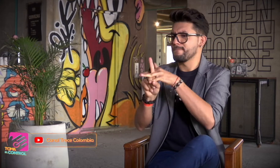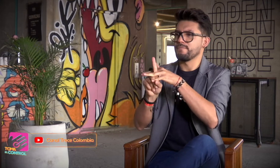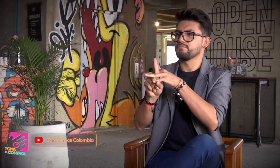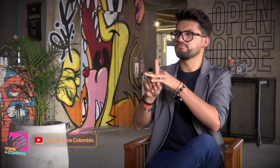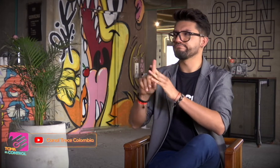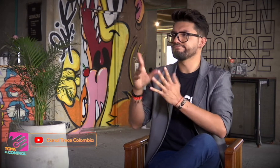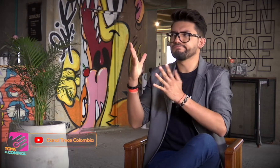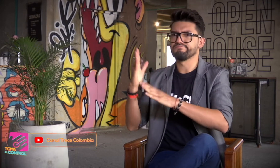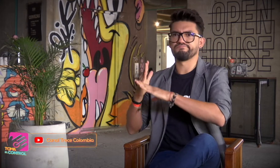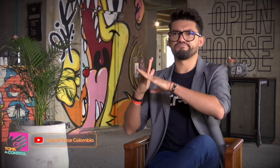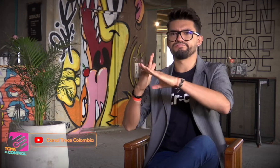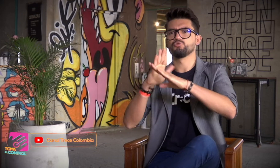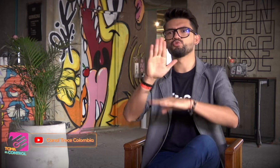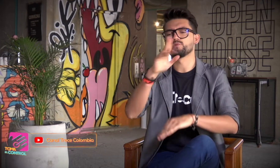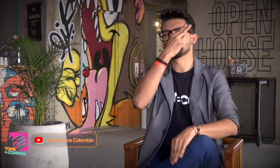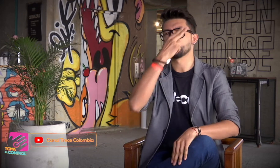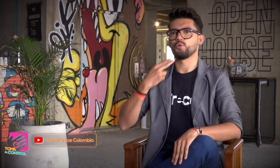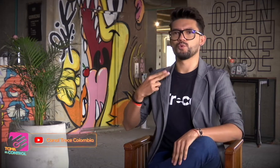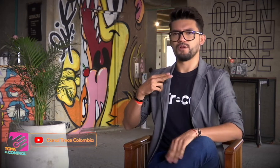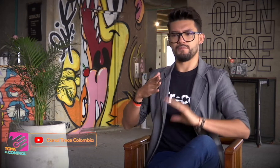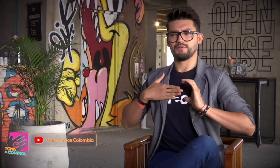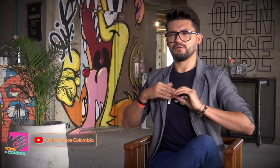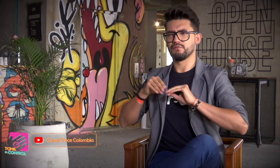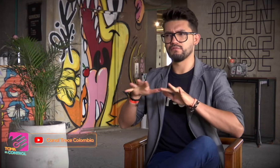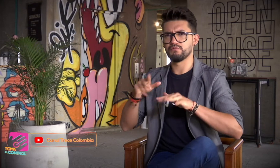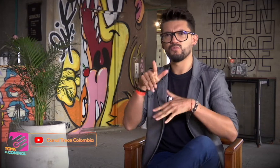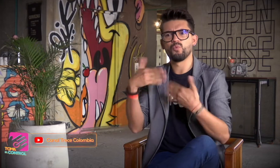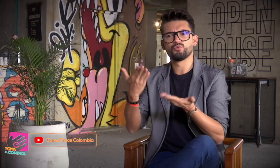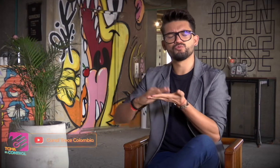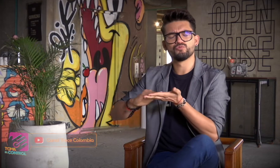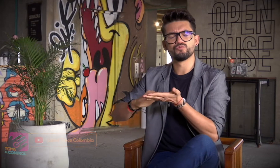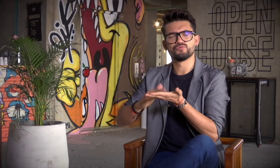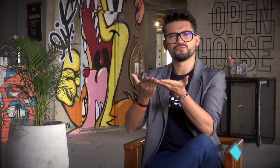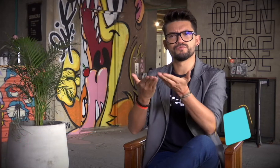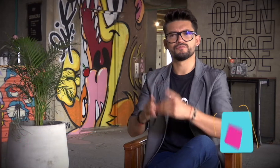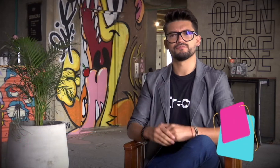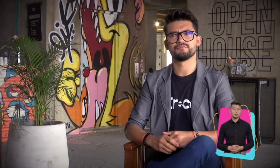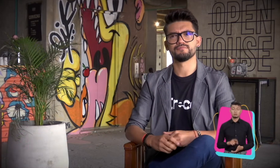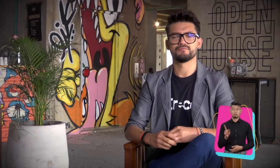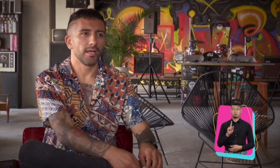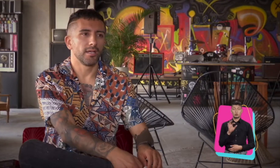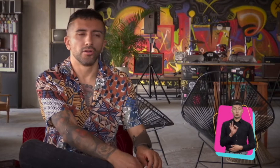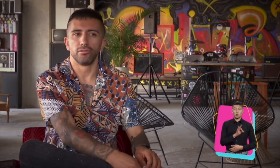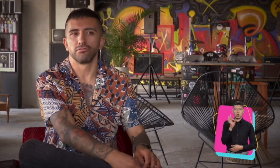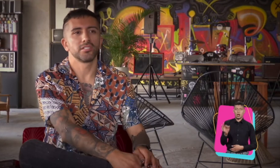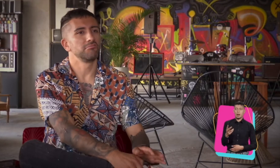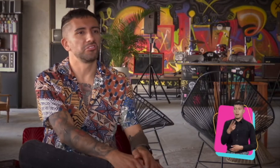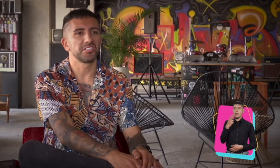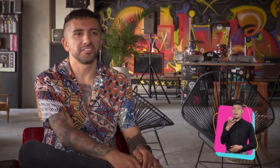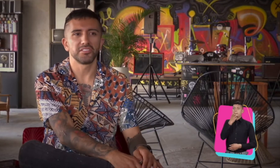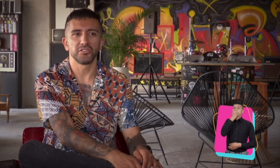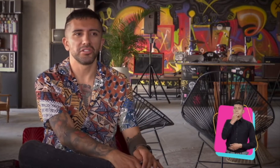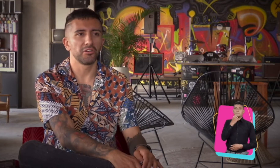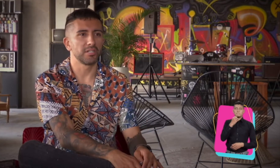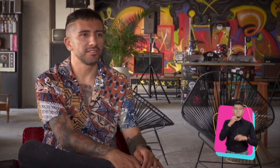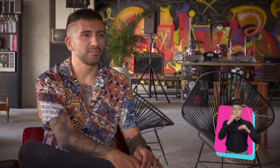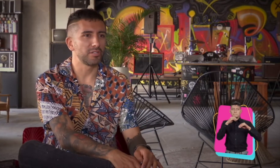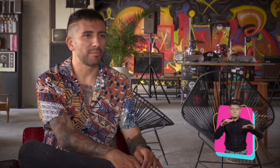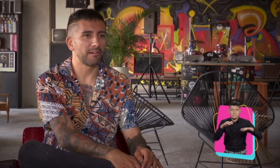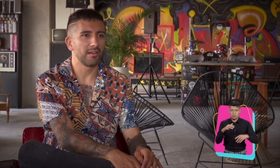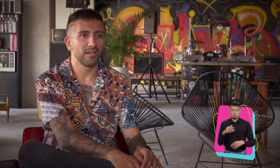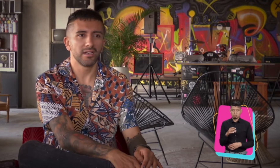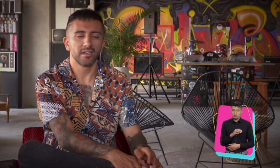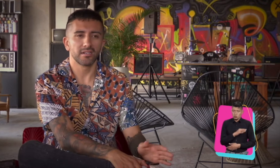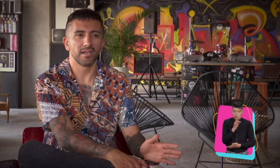ha presentado alguna situación de censura a la hora de publicar en tus diferentes redes? No, nunca. Nunca he sentido ninguna